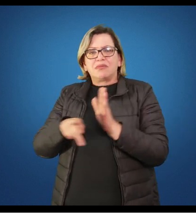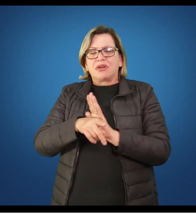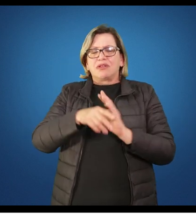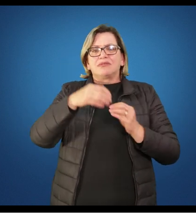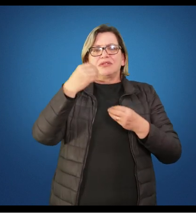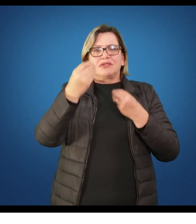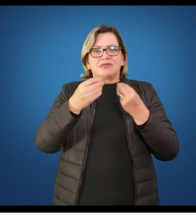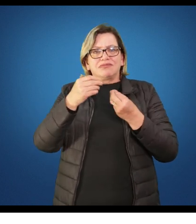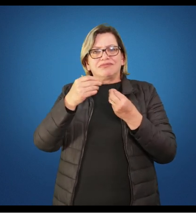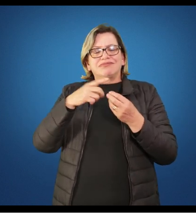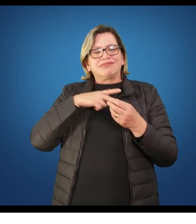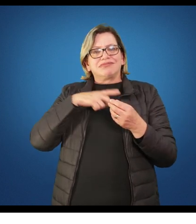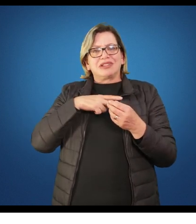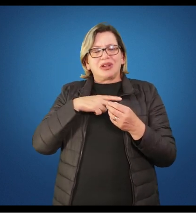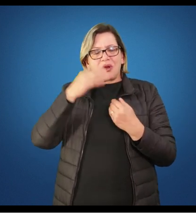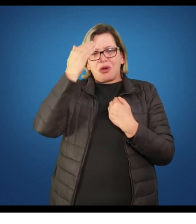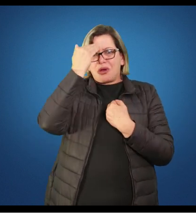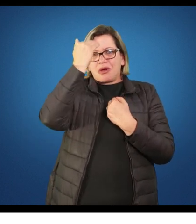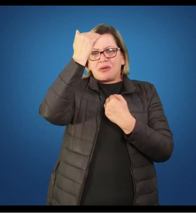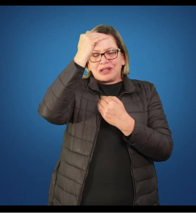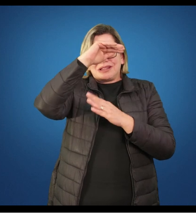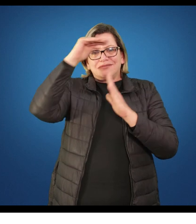Muito obrigada e até a próxima!